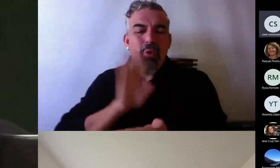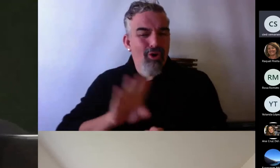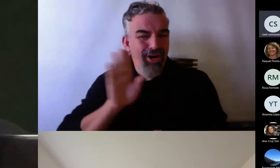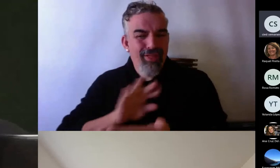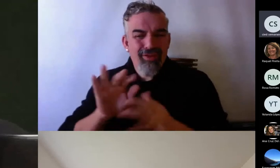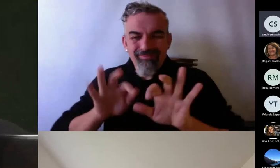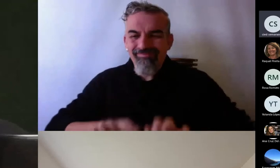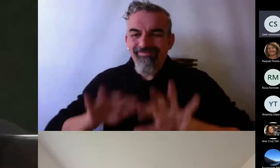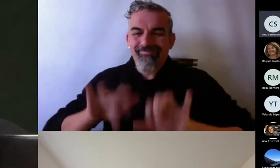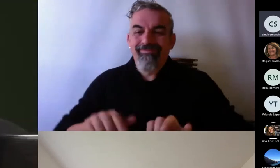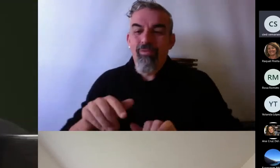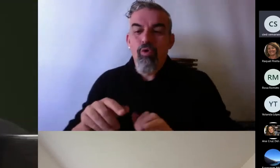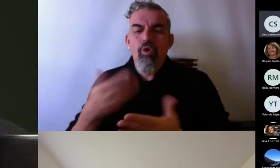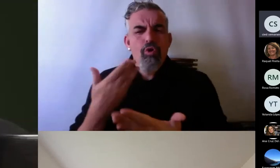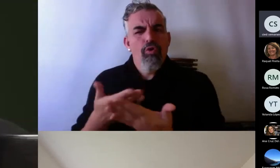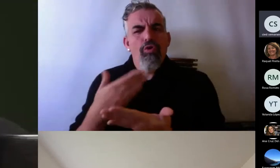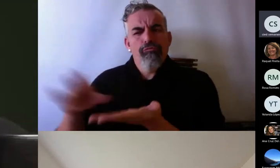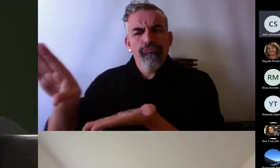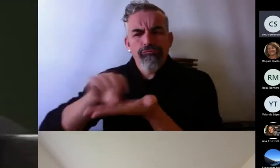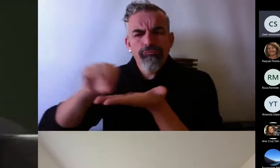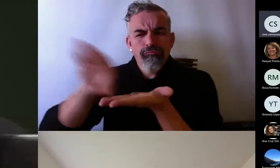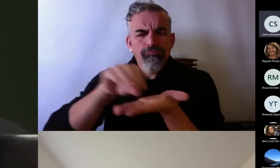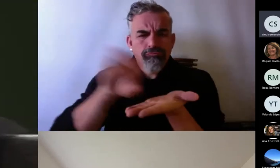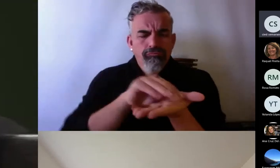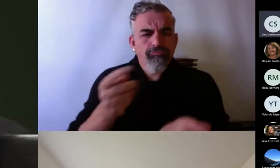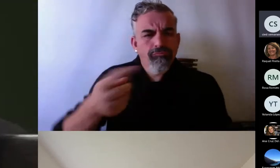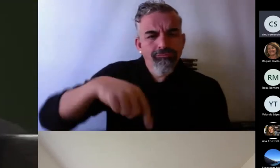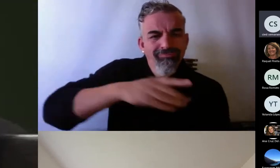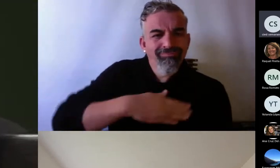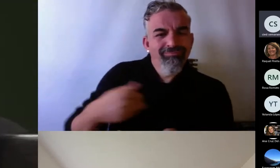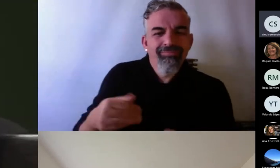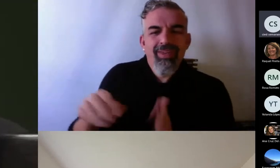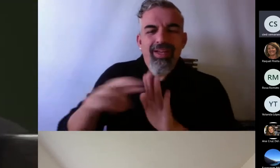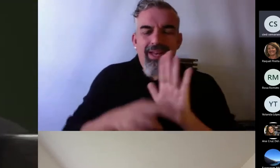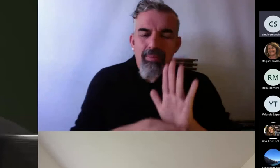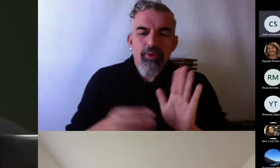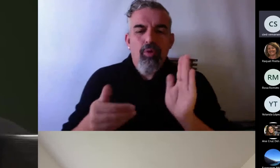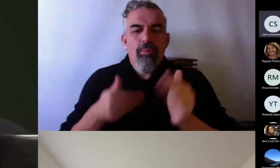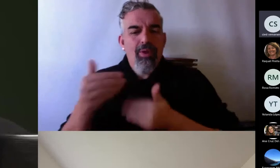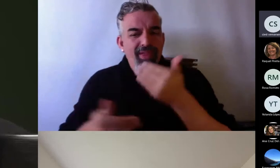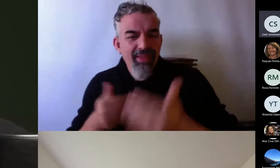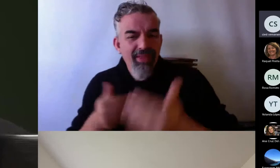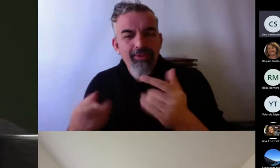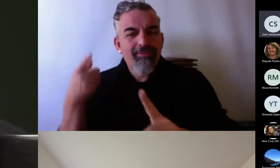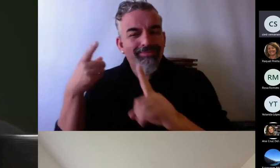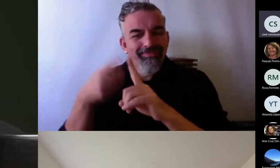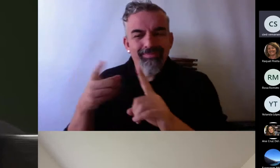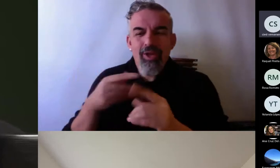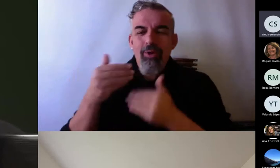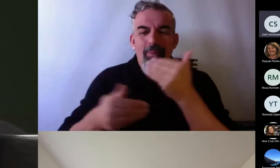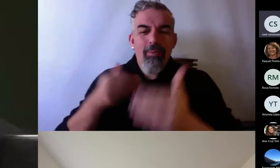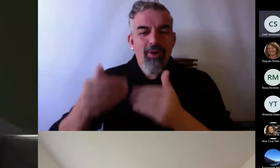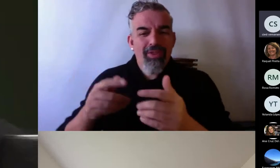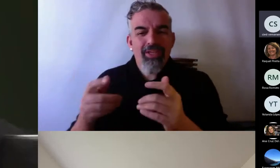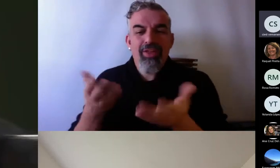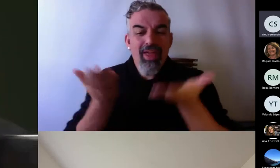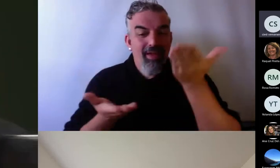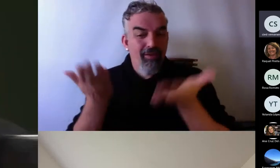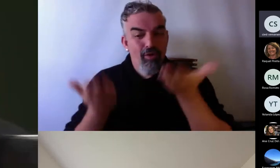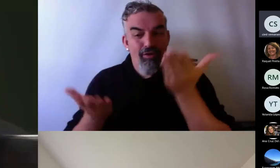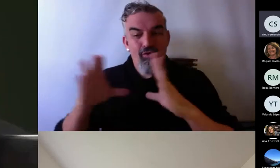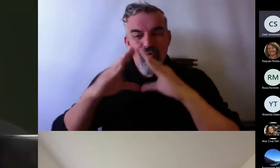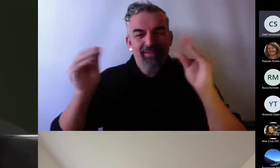aglutine todos los reglamentos, procedimientos que tienen que ver con los procesos de evaluación en la universidad.